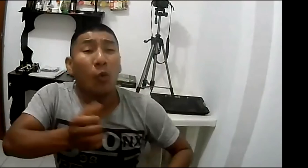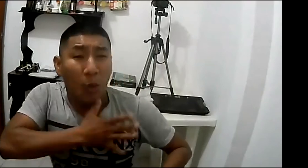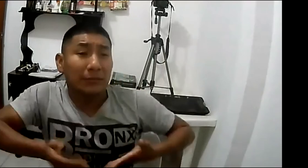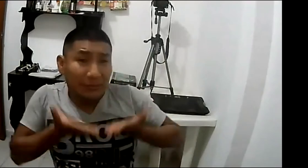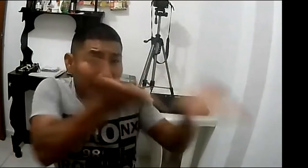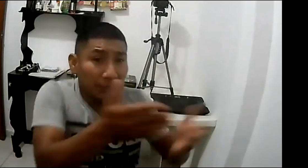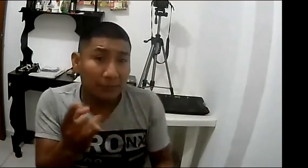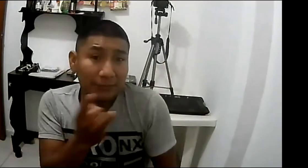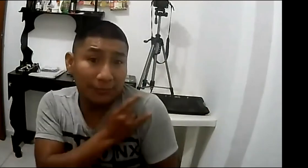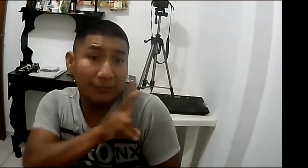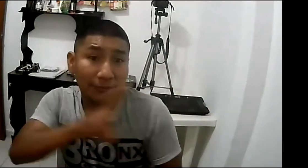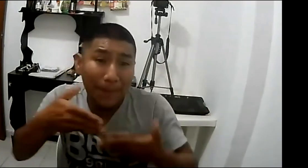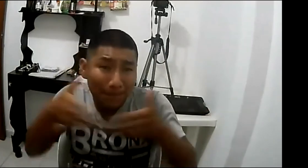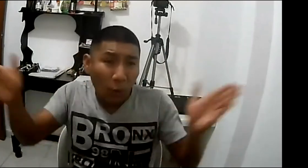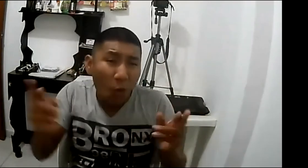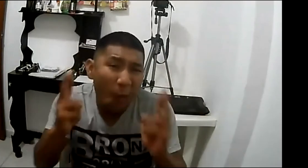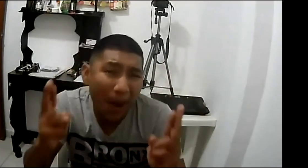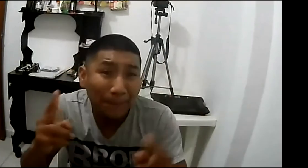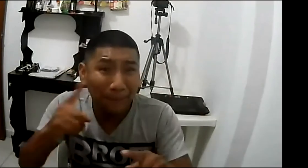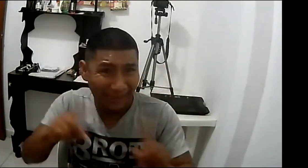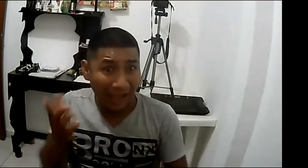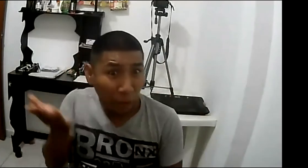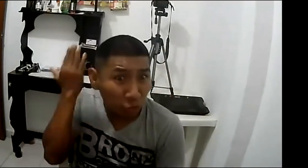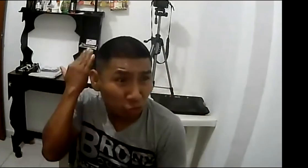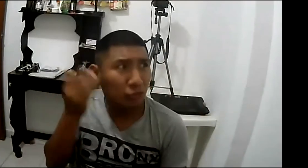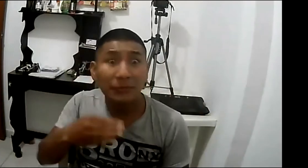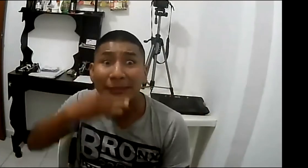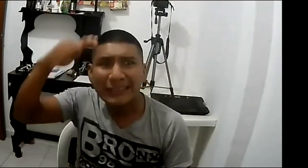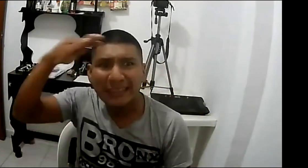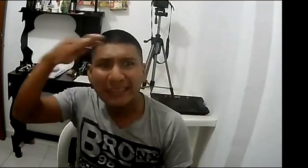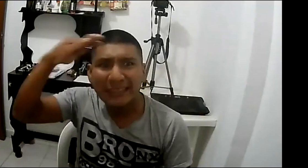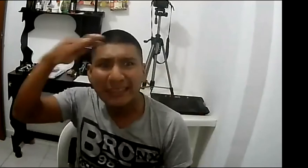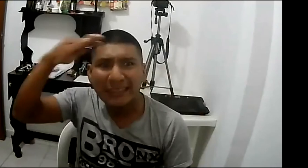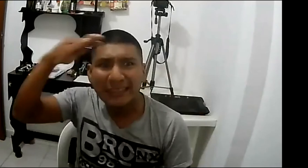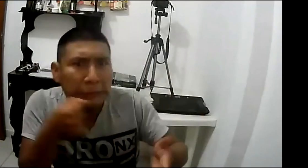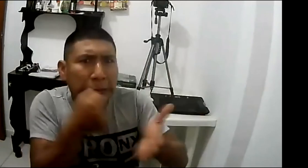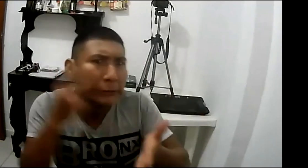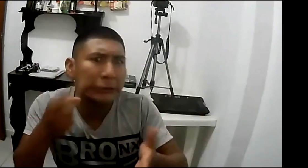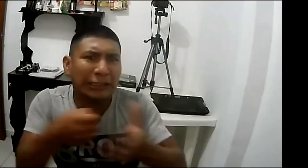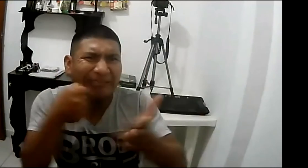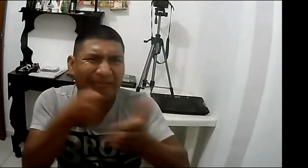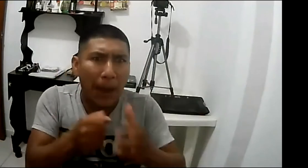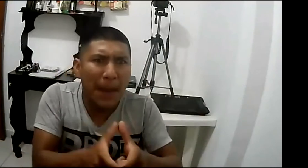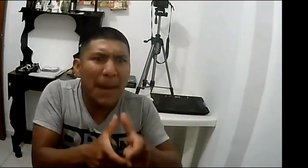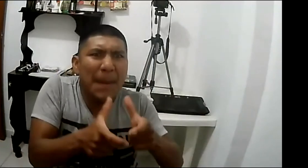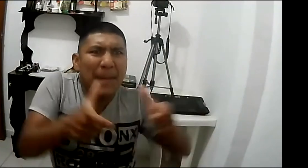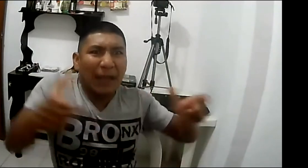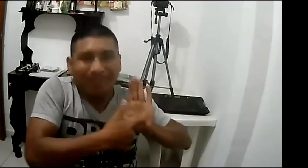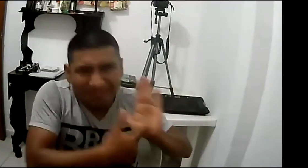que estamos acá adentro podamos tener y darles una oportunidad para que la universidad pueda abrirse un poco más y pueda de